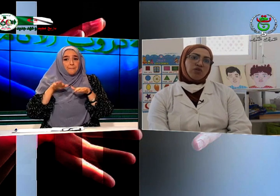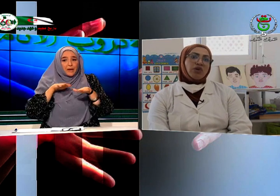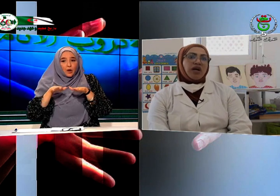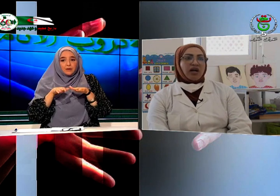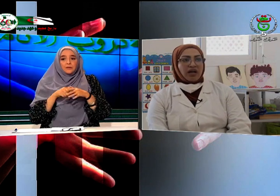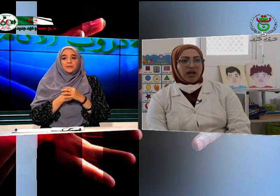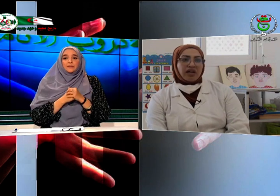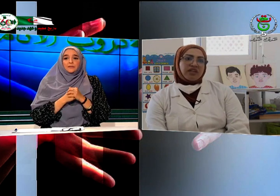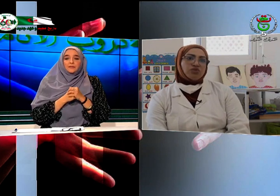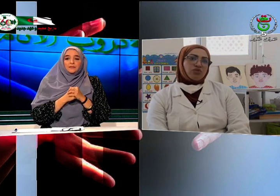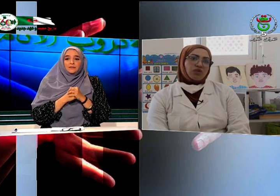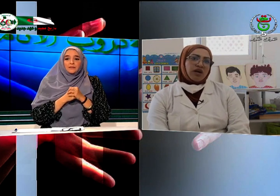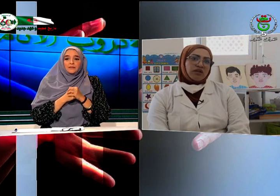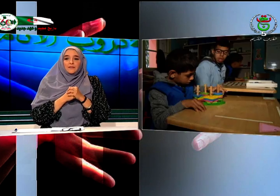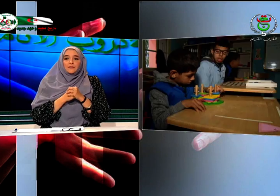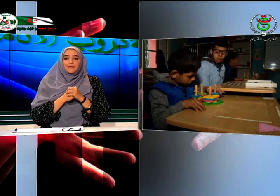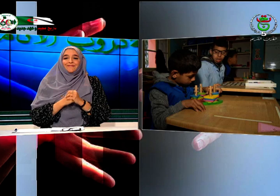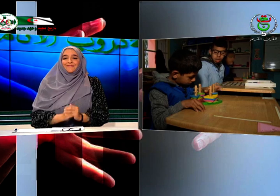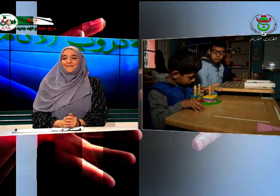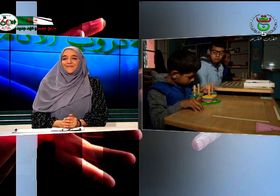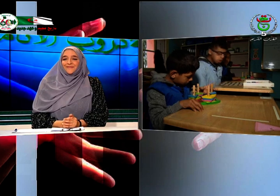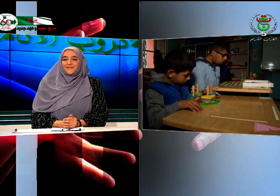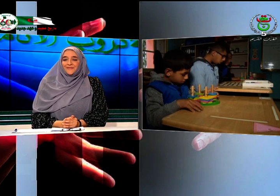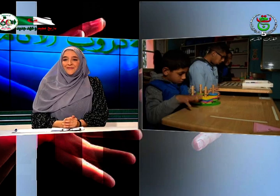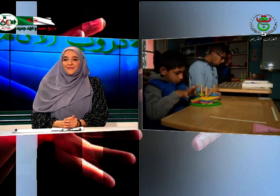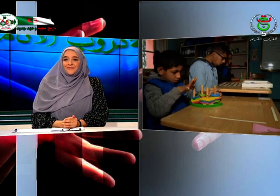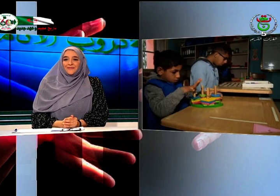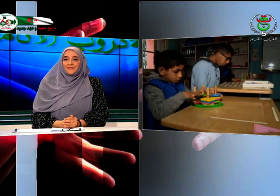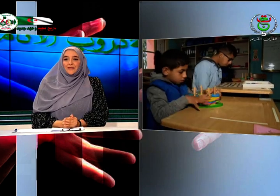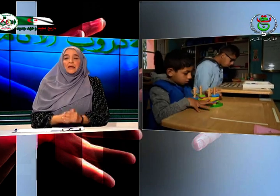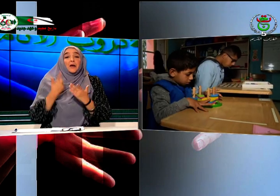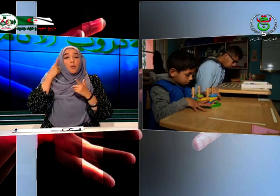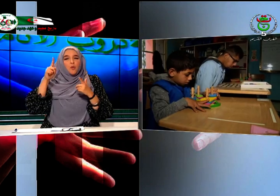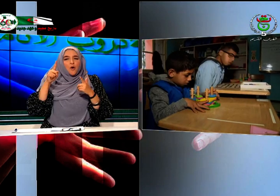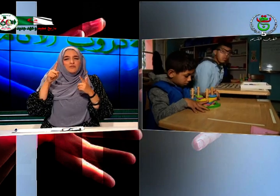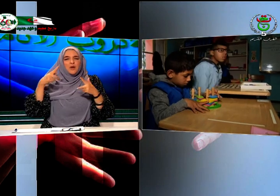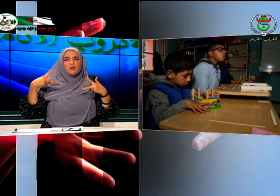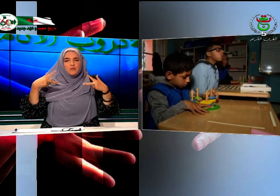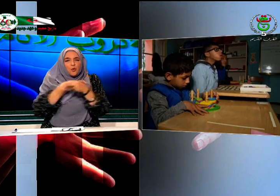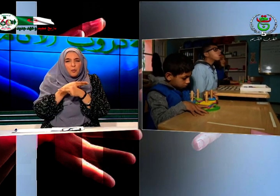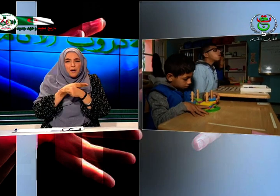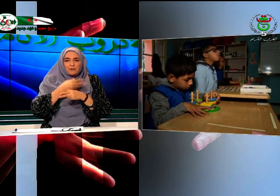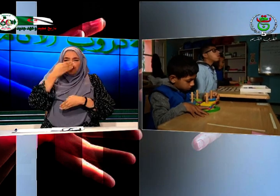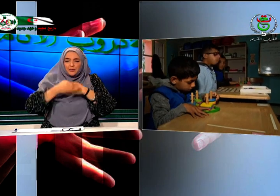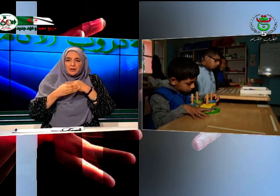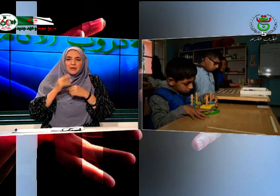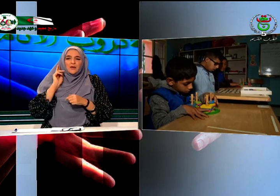أكثر سهولة كسر حاجز الصمت وتعزيز الثقة في النفس عند الطفل وعند